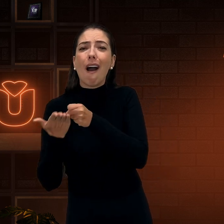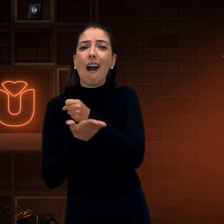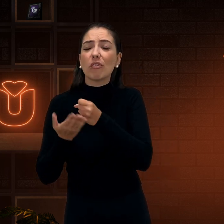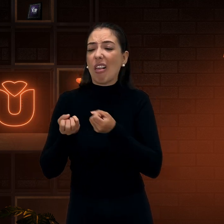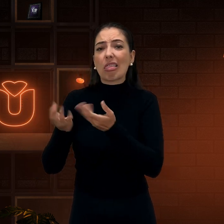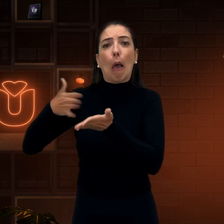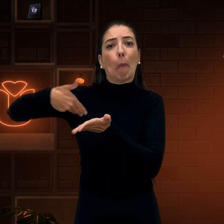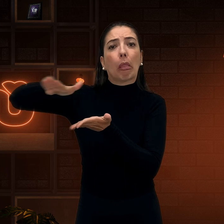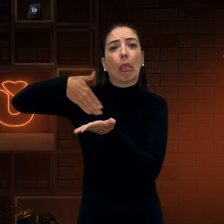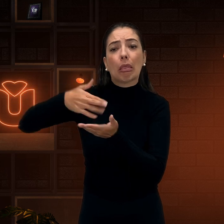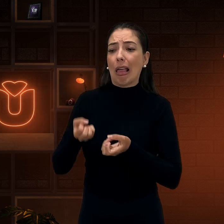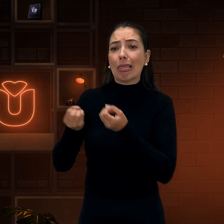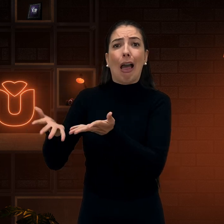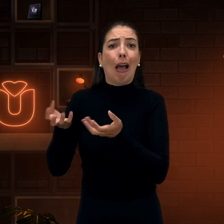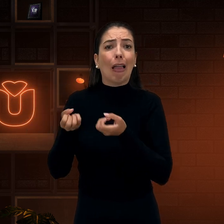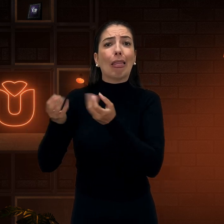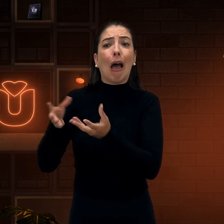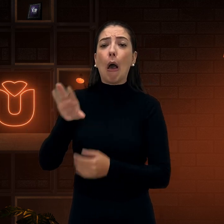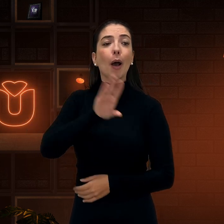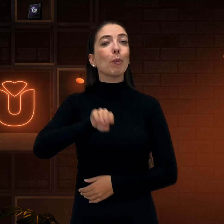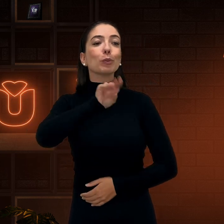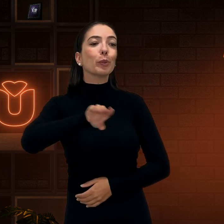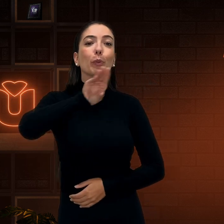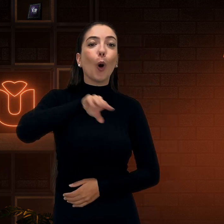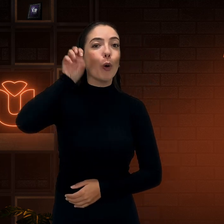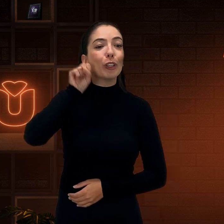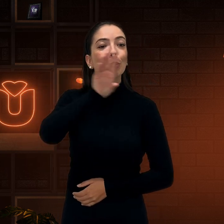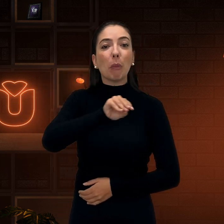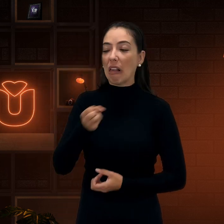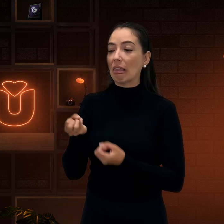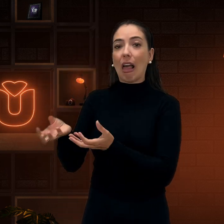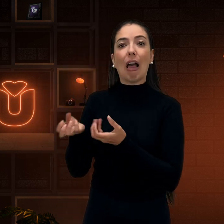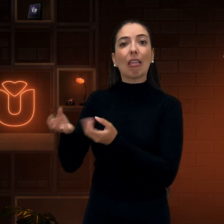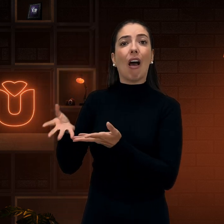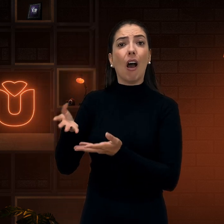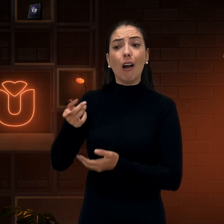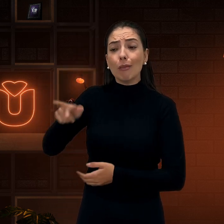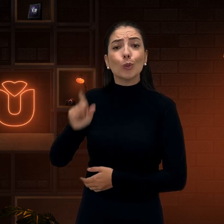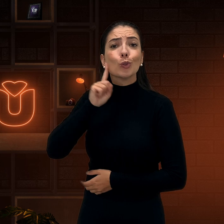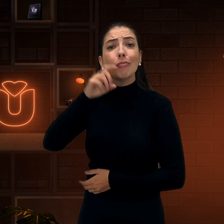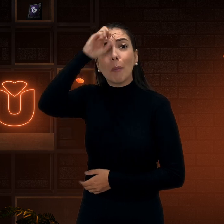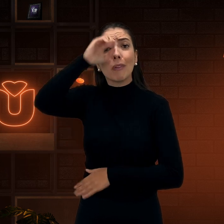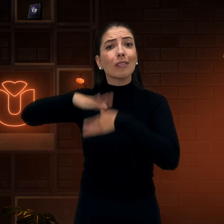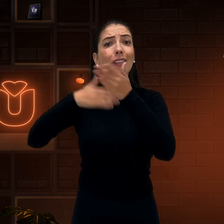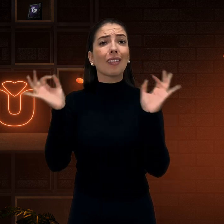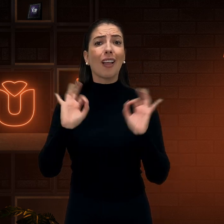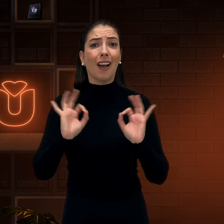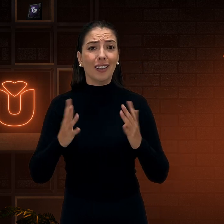básicas, pintar, colar. O professor fica ali falando e entrega uma atividade para o aluno surdo que não aprende